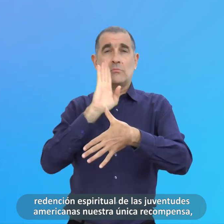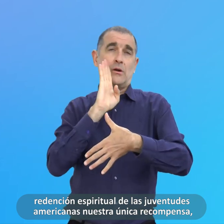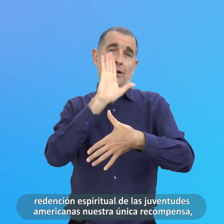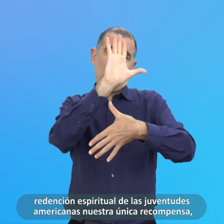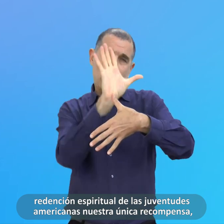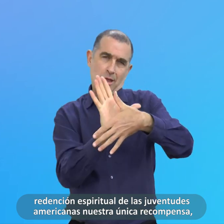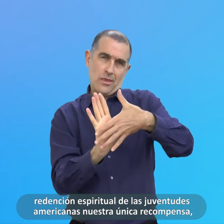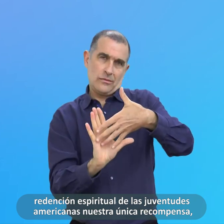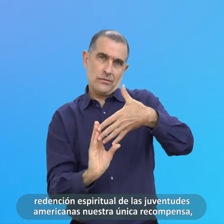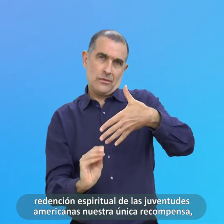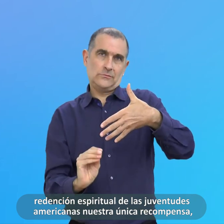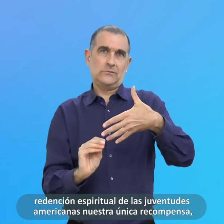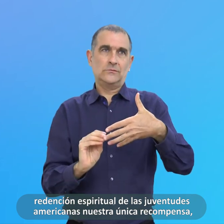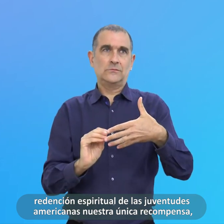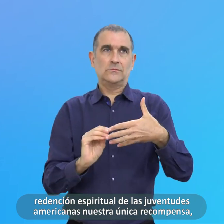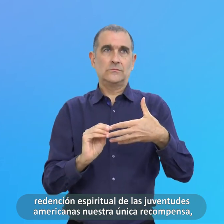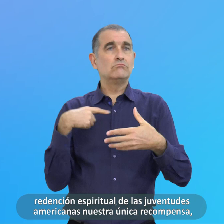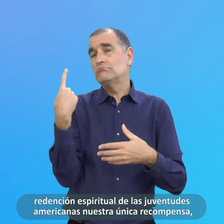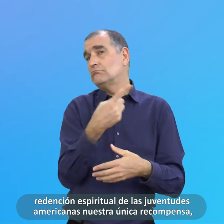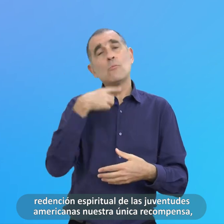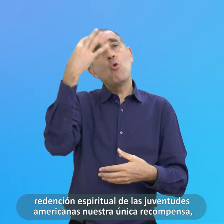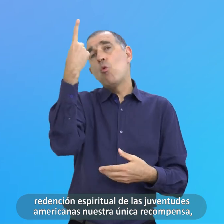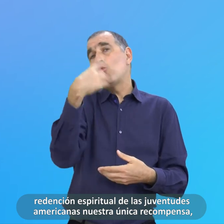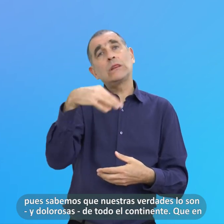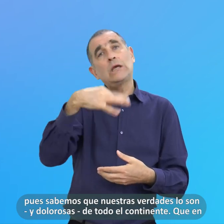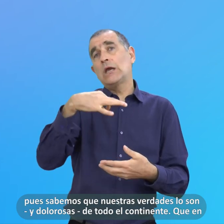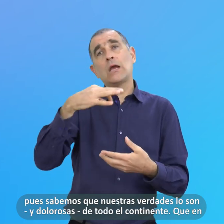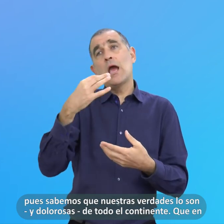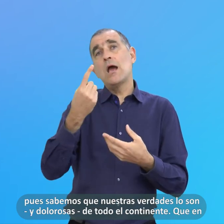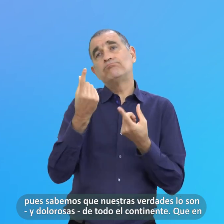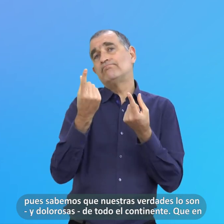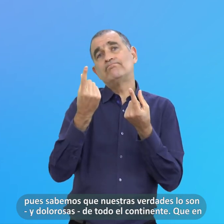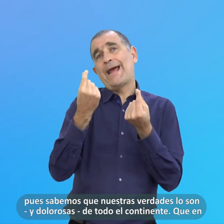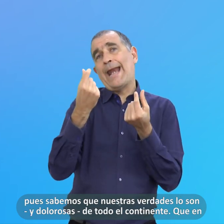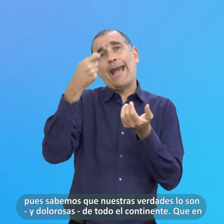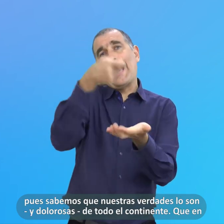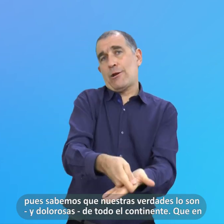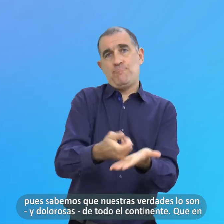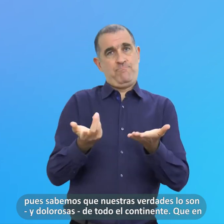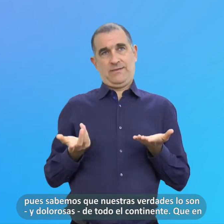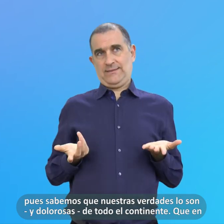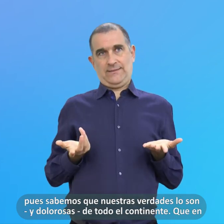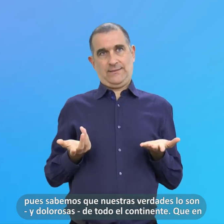Pues Sabemos Que Nuestras Verdades Lo Son Y